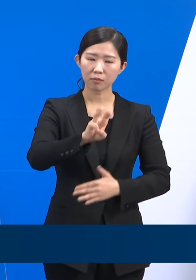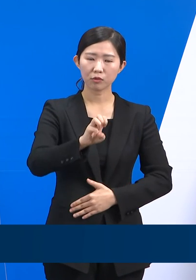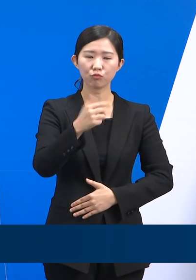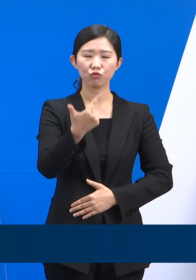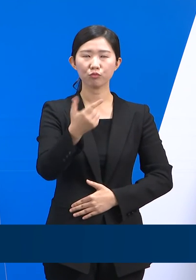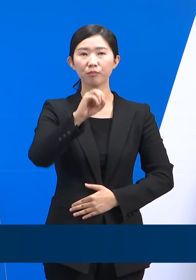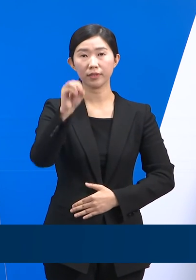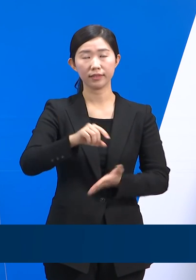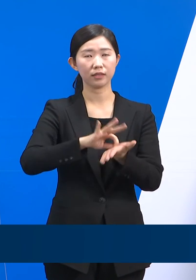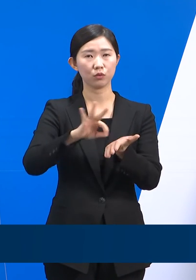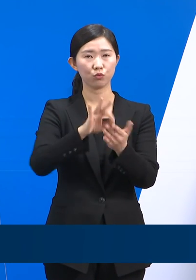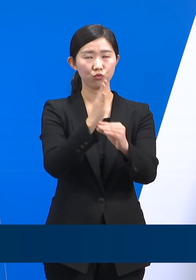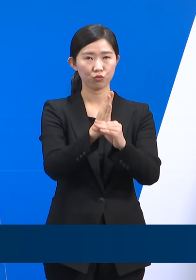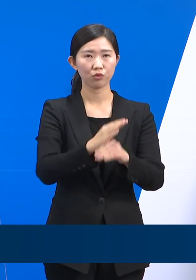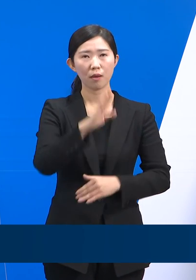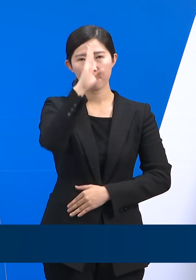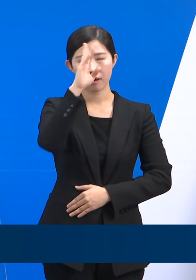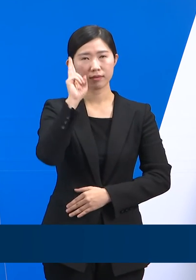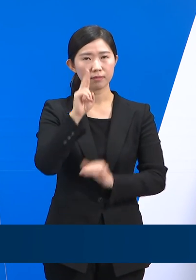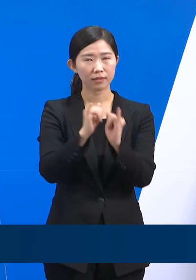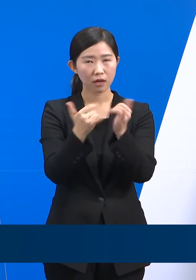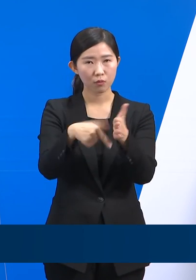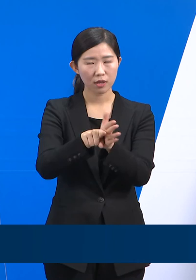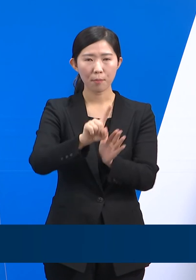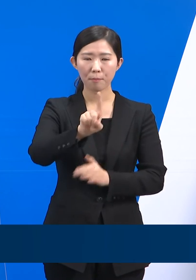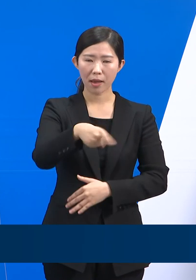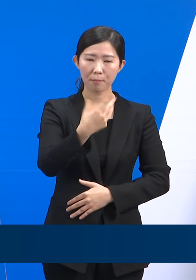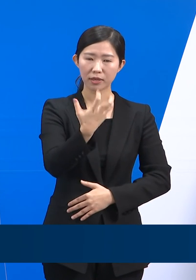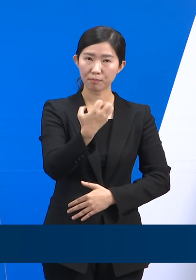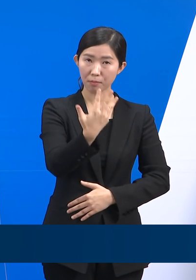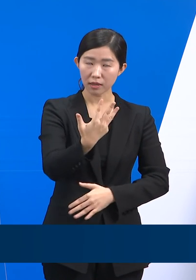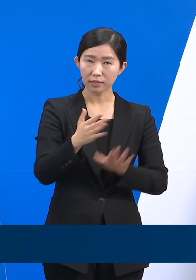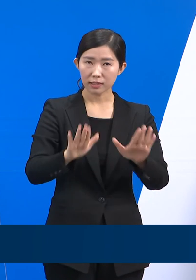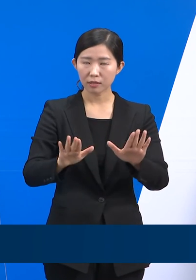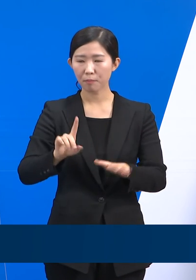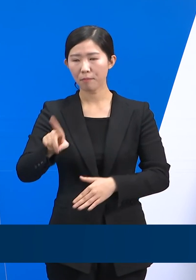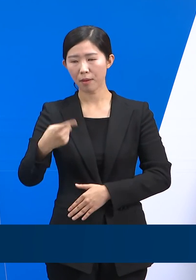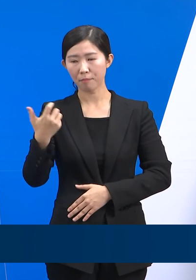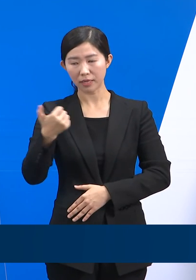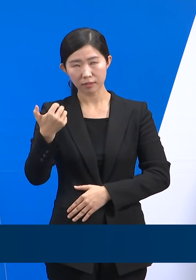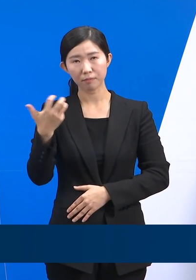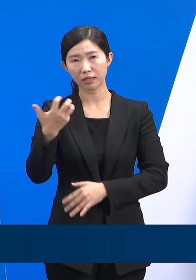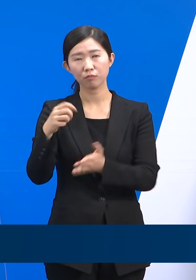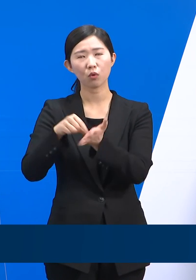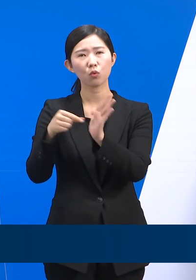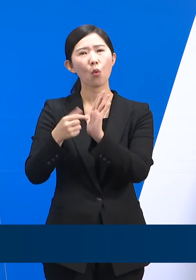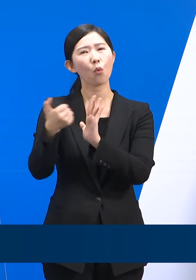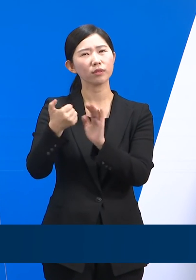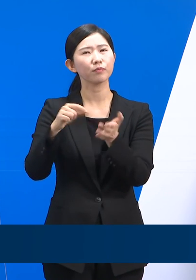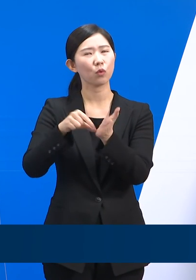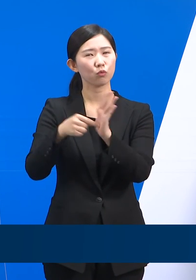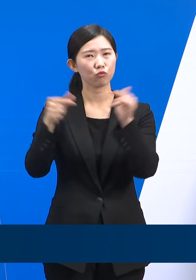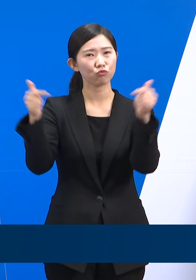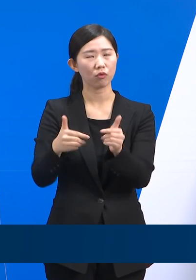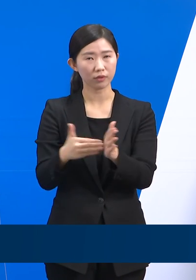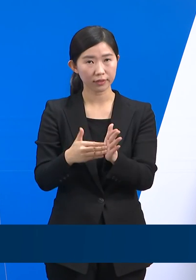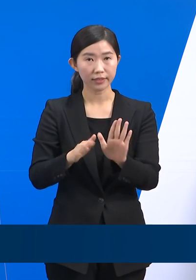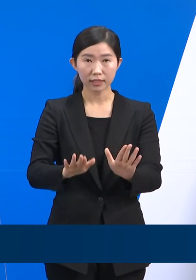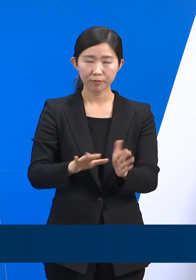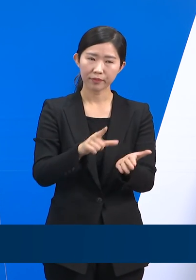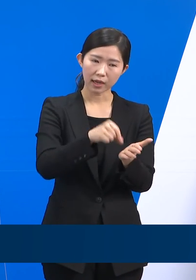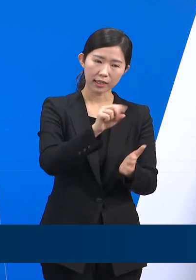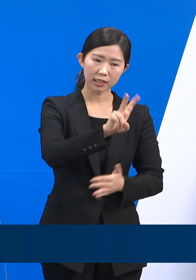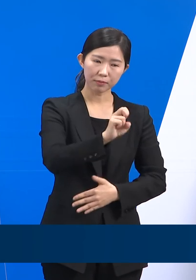중환자 사용병상은 188병상에서 138병상으로 50병상 감소하였으며 가동률은 27%에서